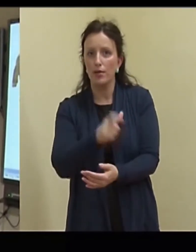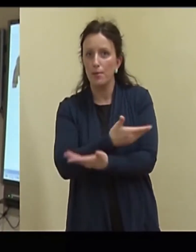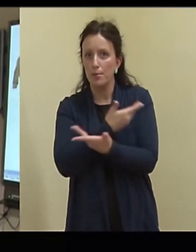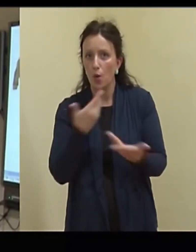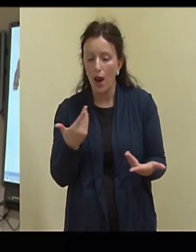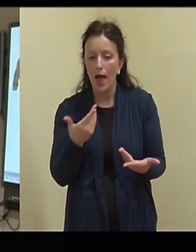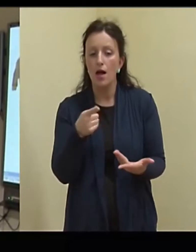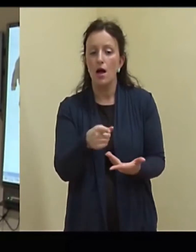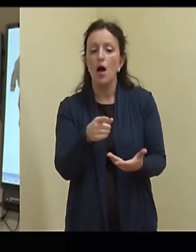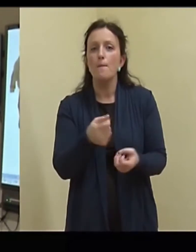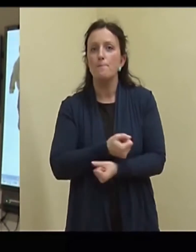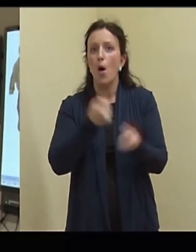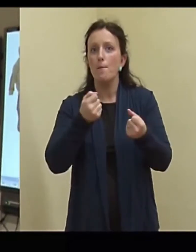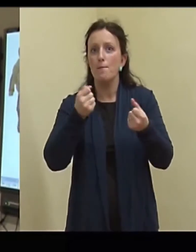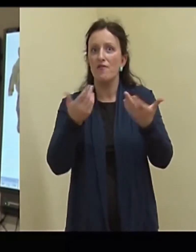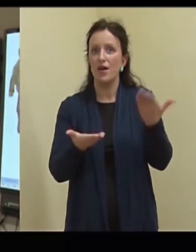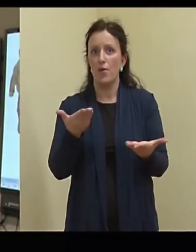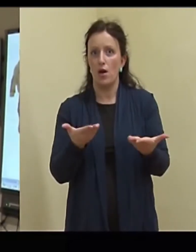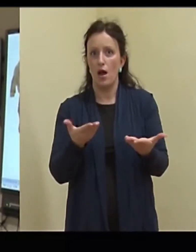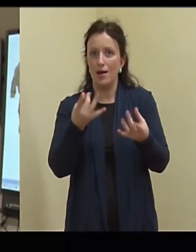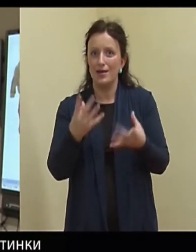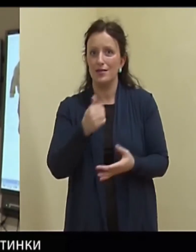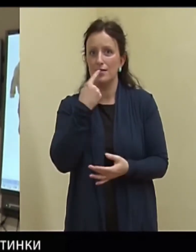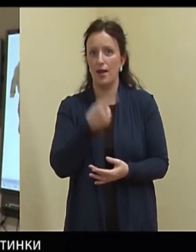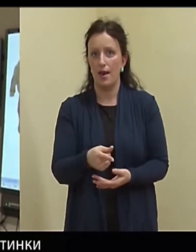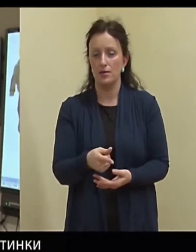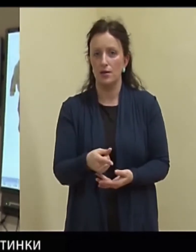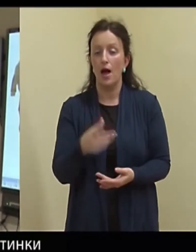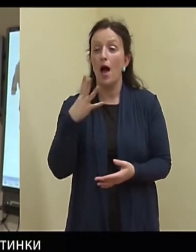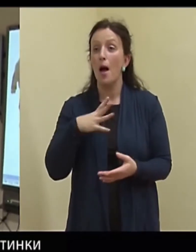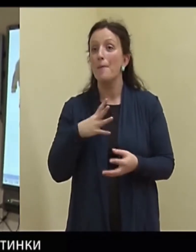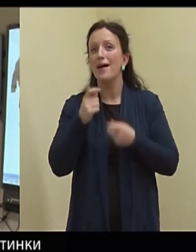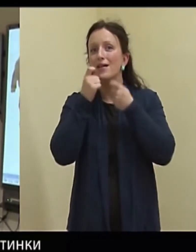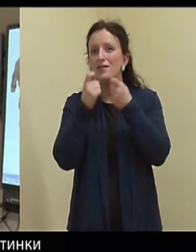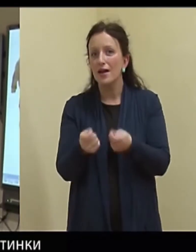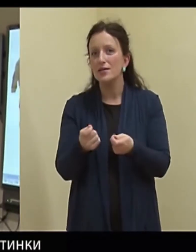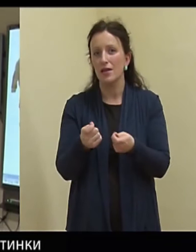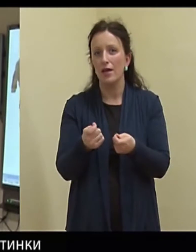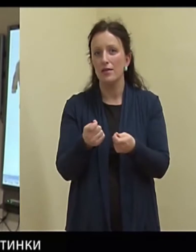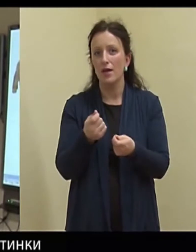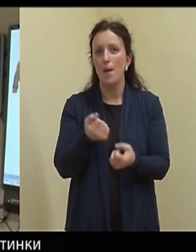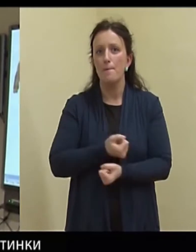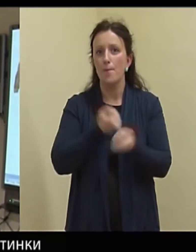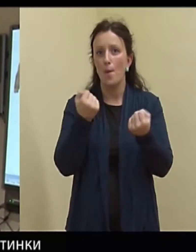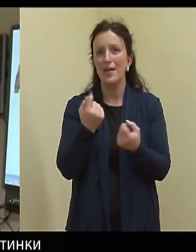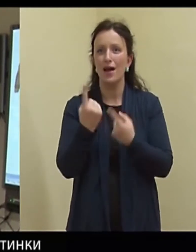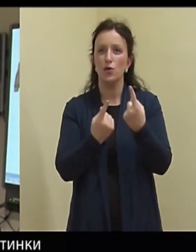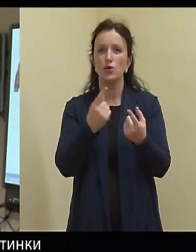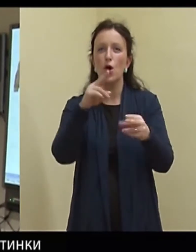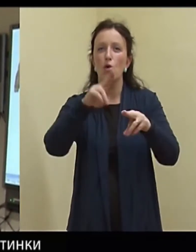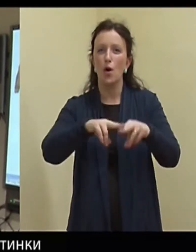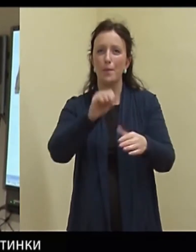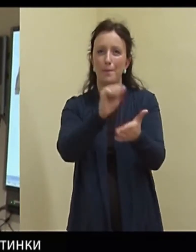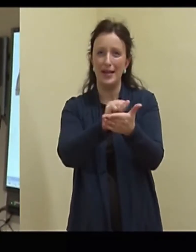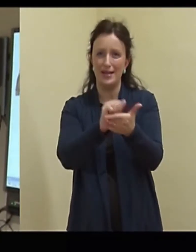on Pomm. Lihtsas Eesti keeles. Pärast näitan teile mõnda Pommi kahtlusest. On tegelikult, siin on pildid ka, et näeb,